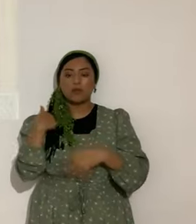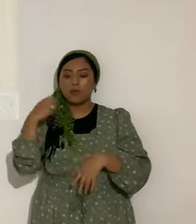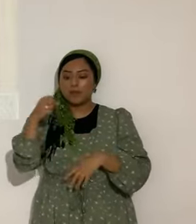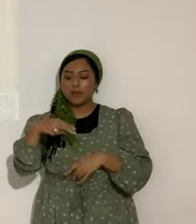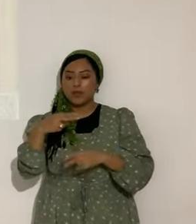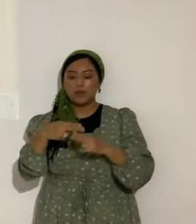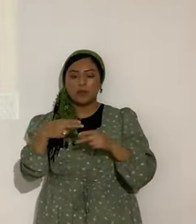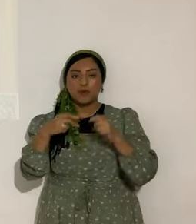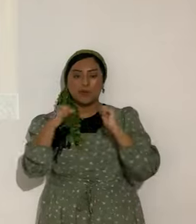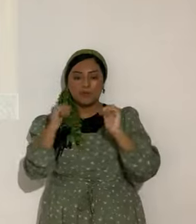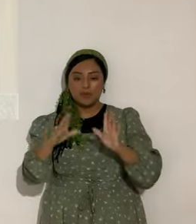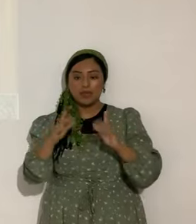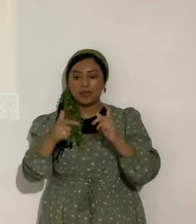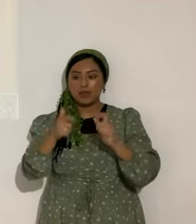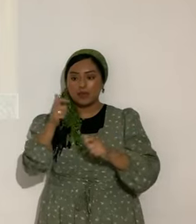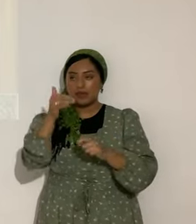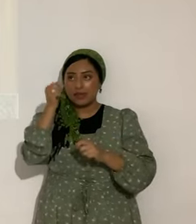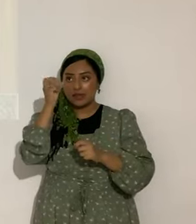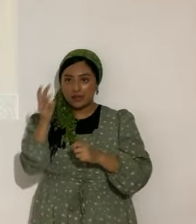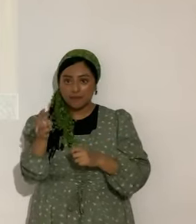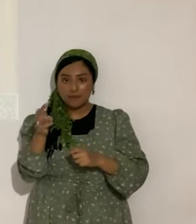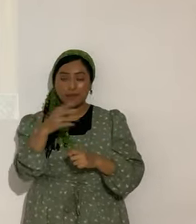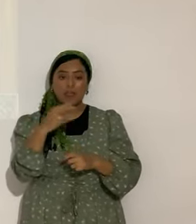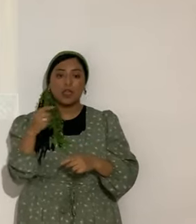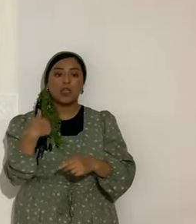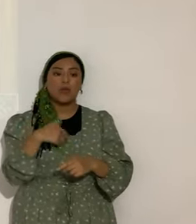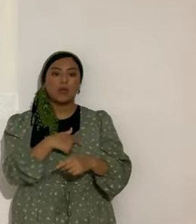bendito y poderoso de Yashua Mashiach. Y seguimos adelante.